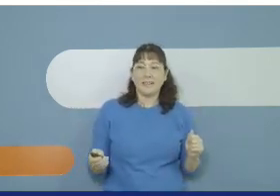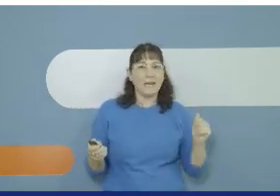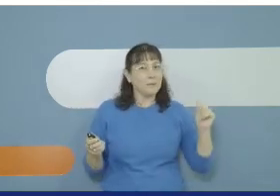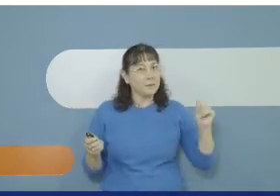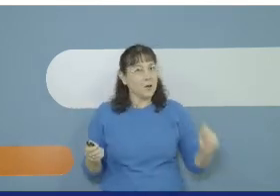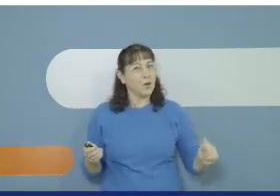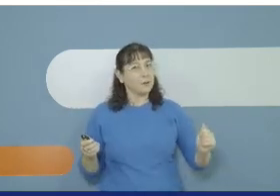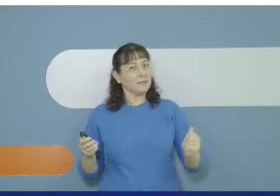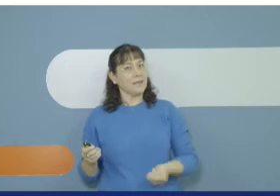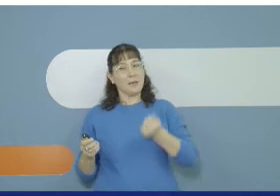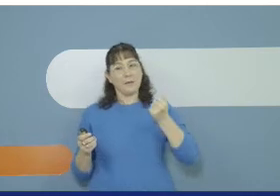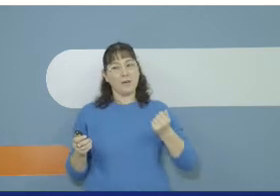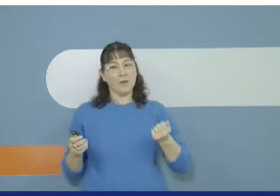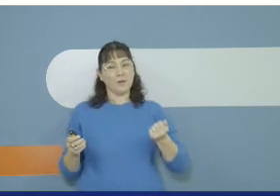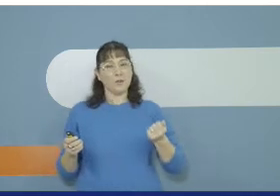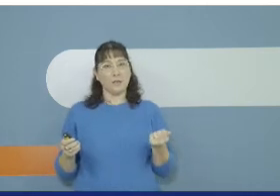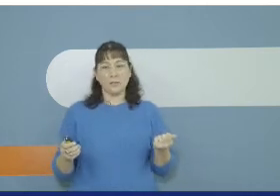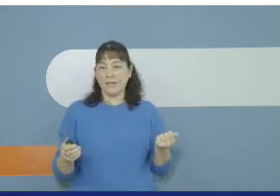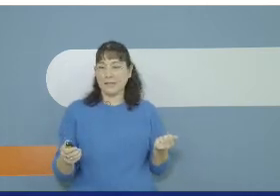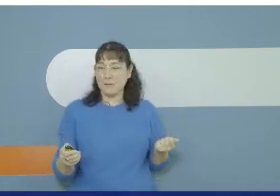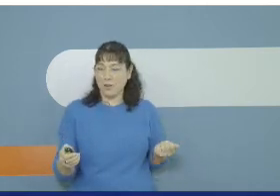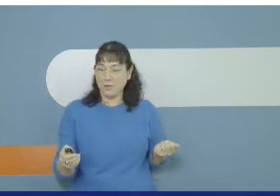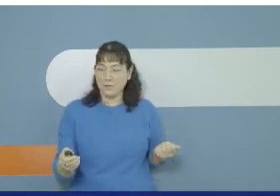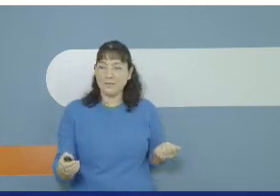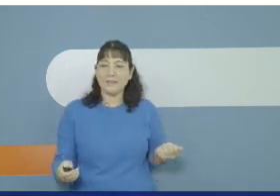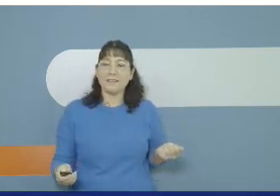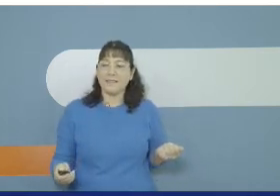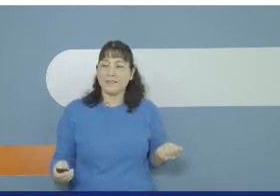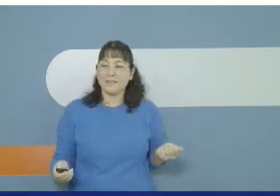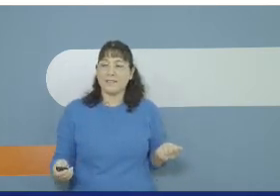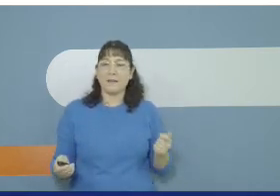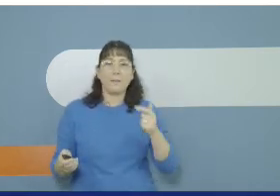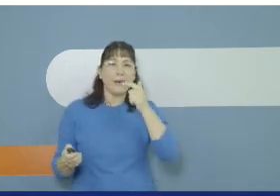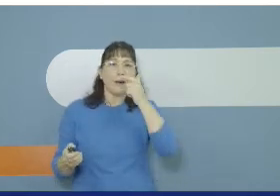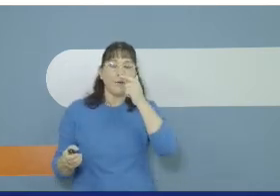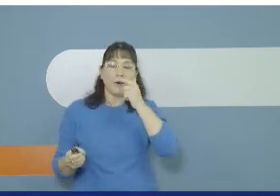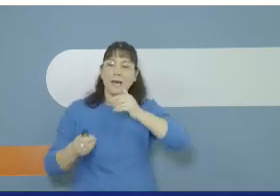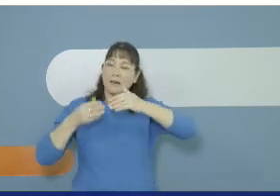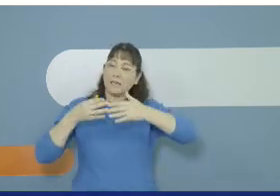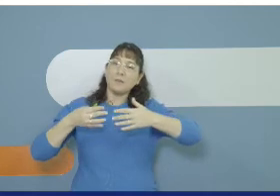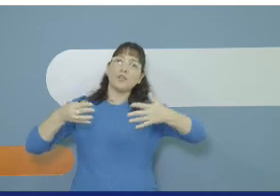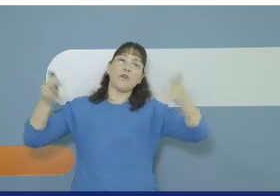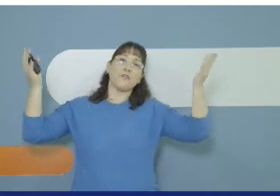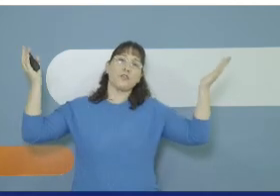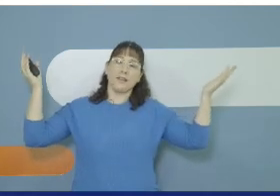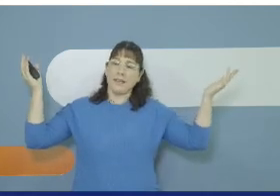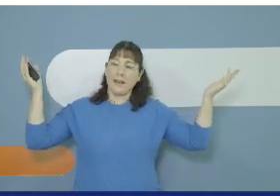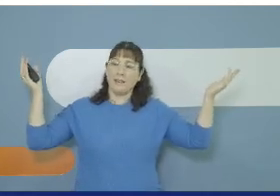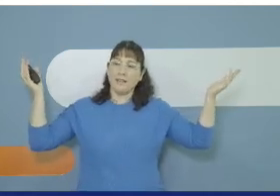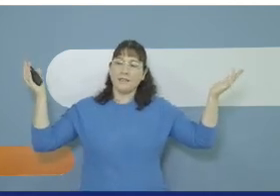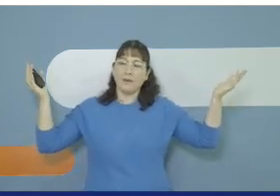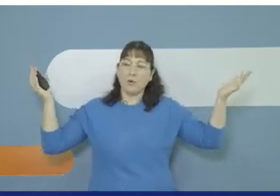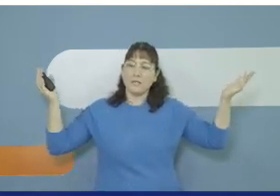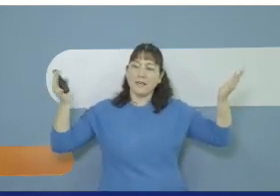וגם לימור עם מטליים מאחור זוכרים אותה את לימור? ופרח פורח עם יופי של